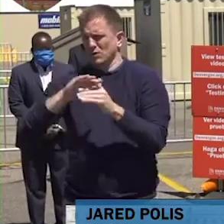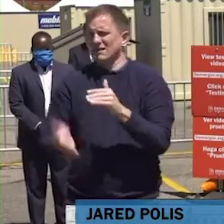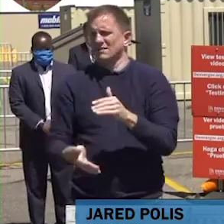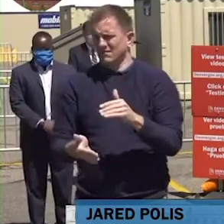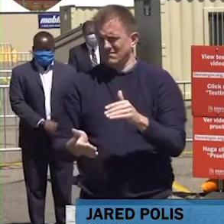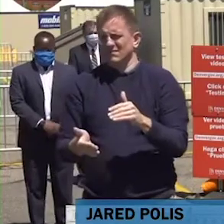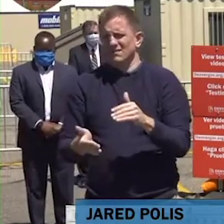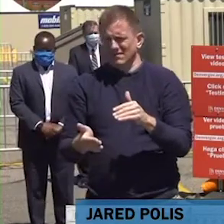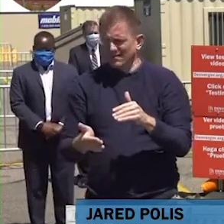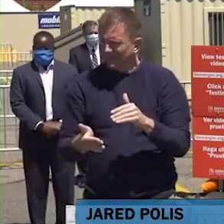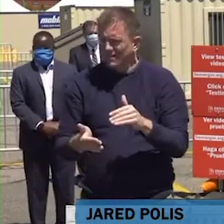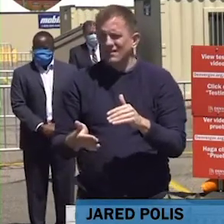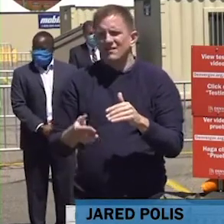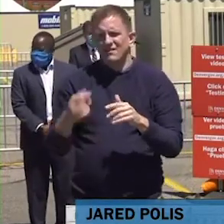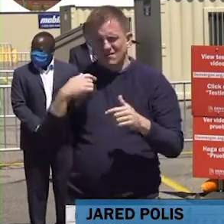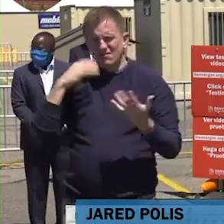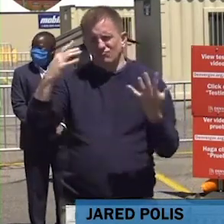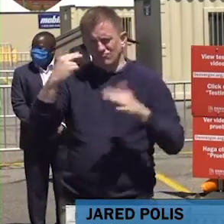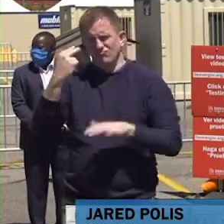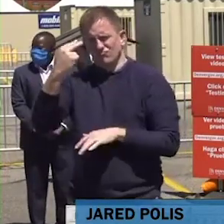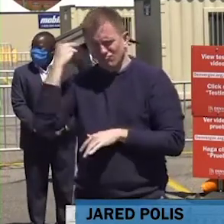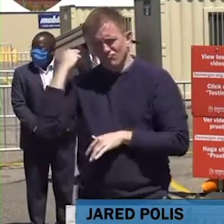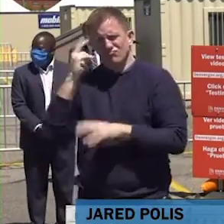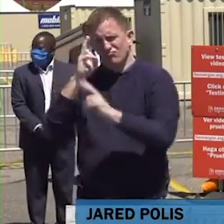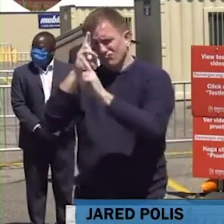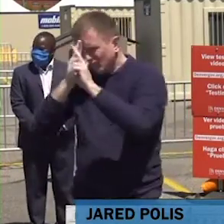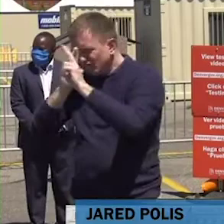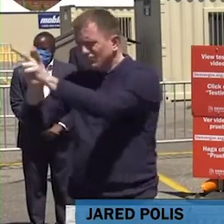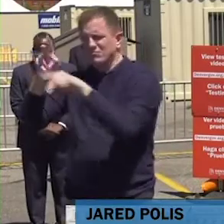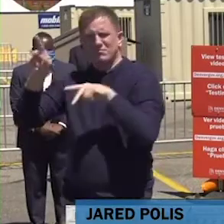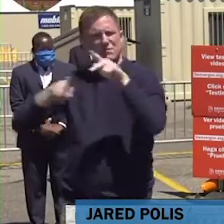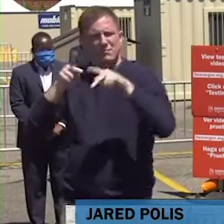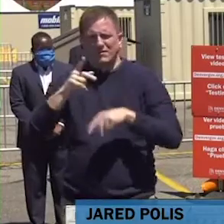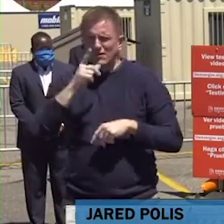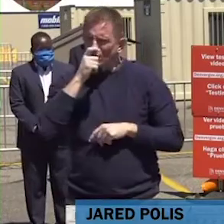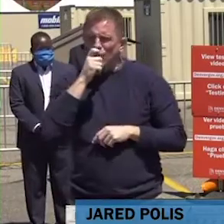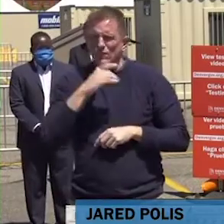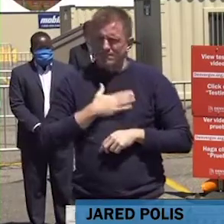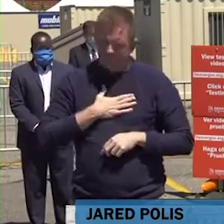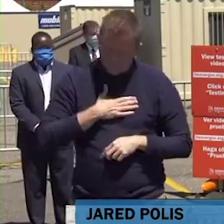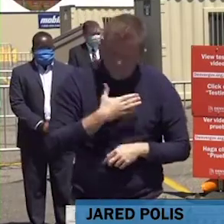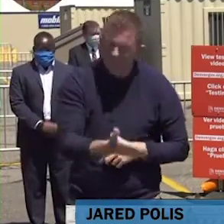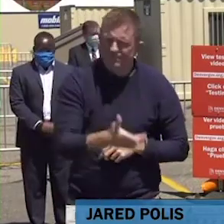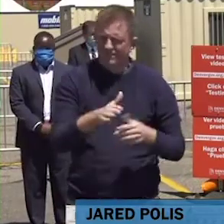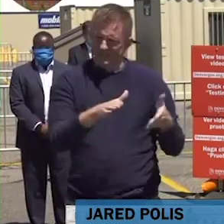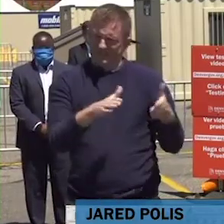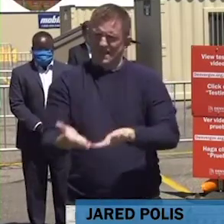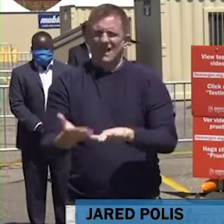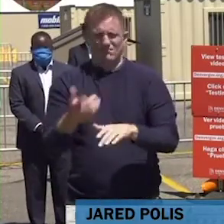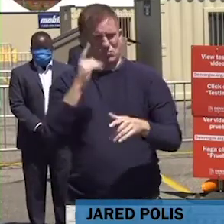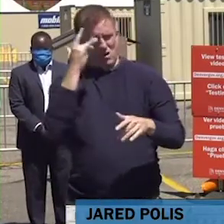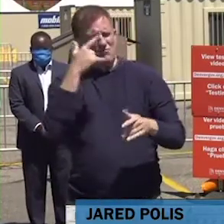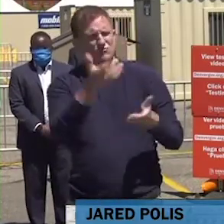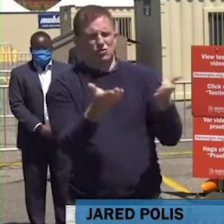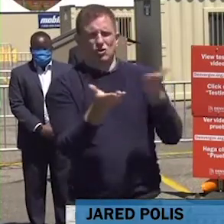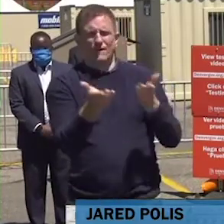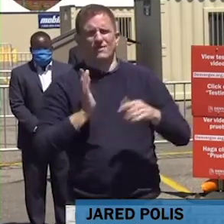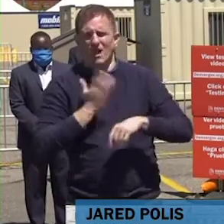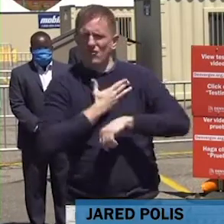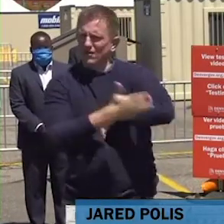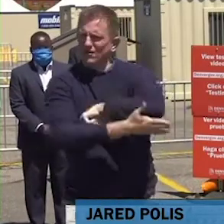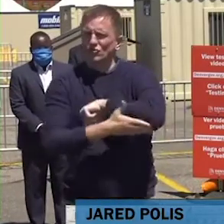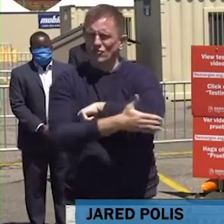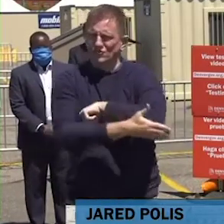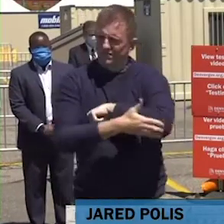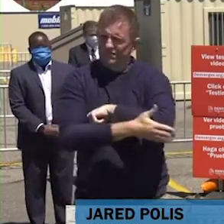hacer eso, no hay que poner nuestras propias vidas en riesgo, ni las vidas de nuestras personas de Colorado en riesgo. Intenten de